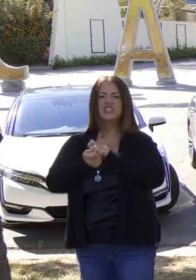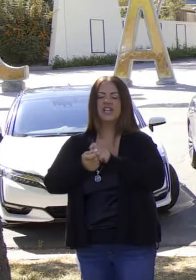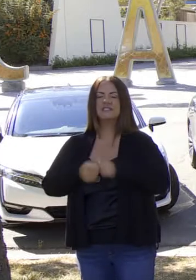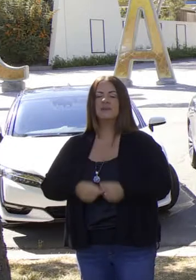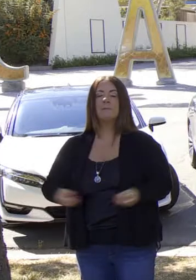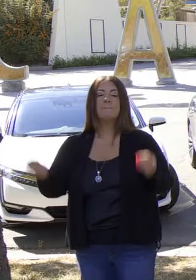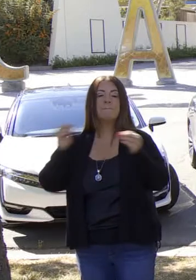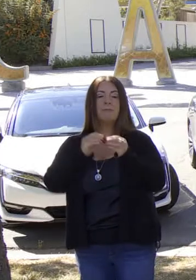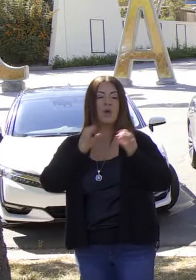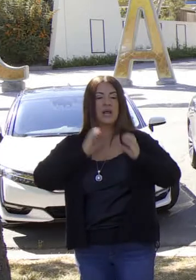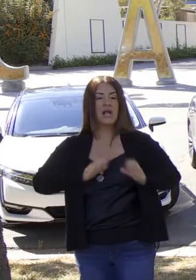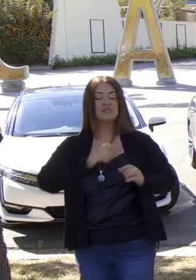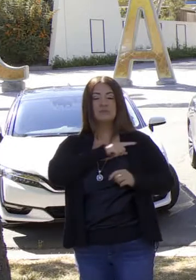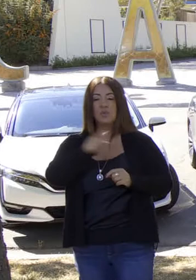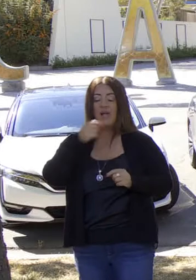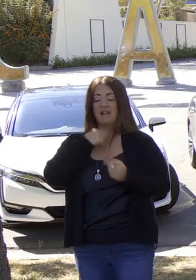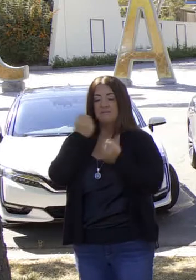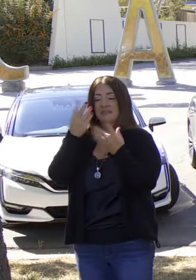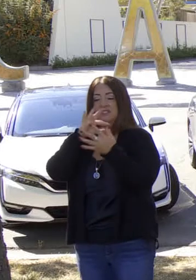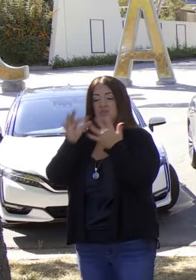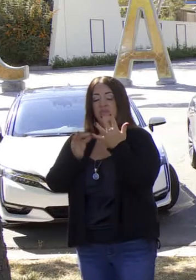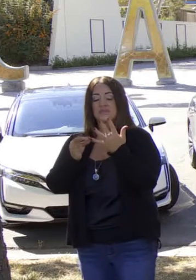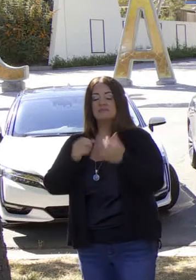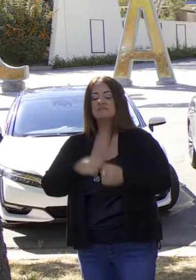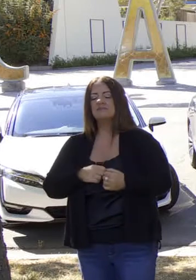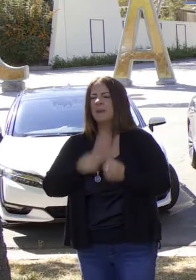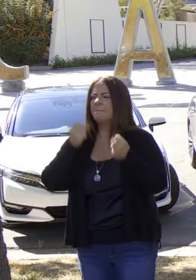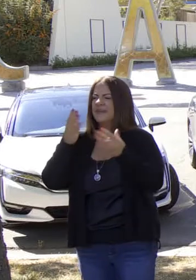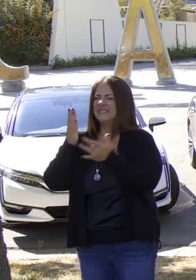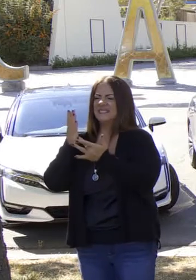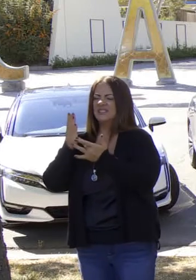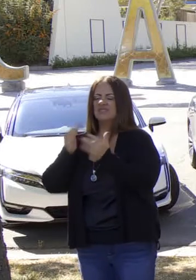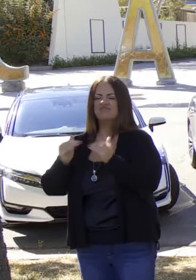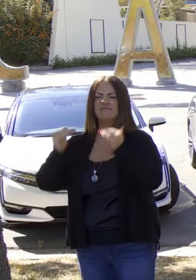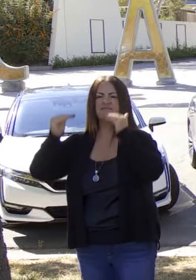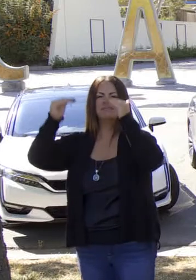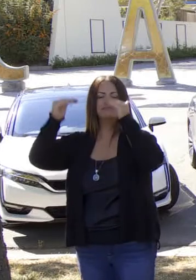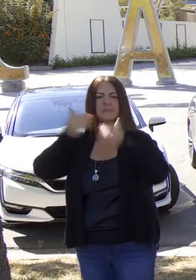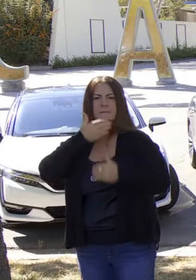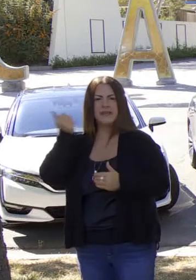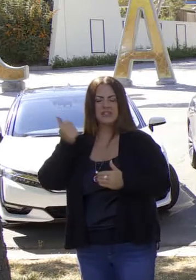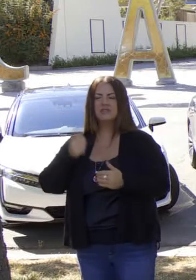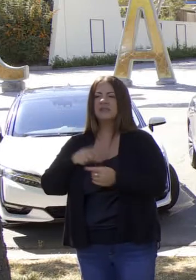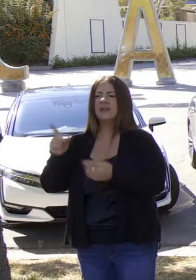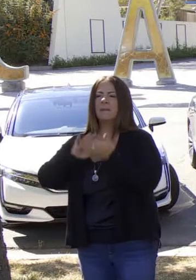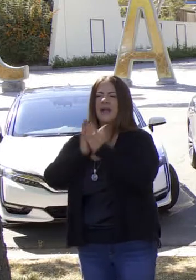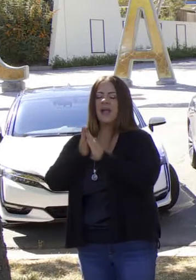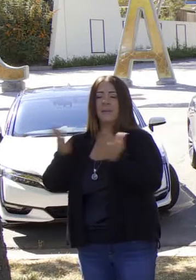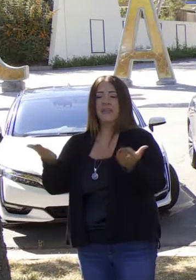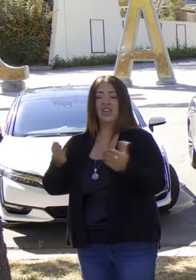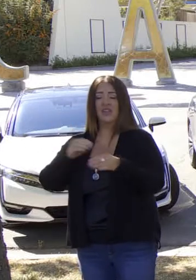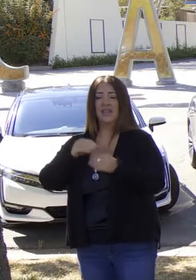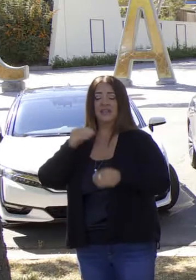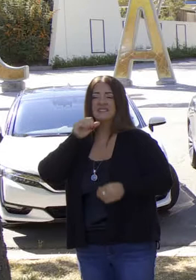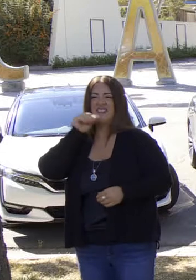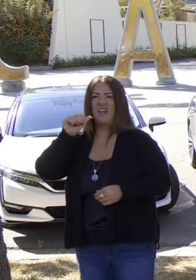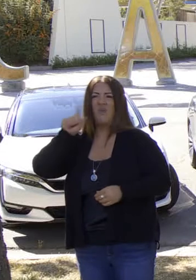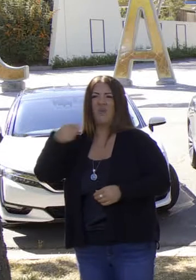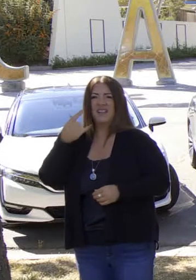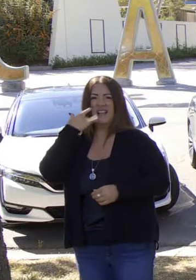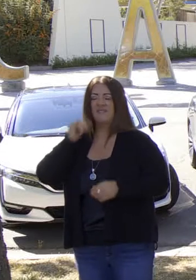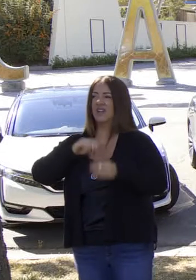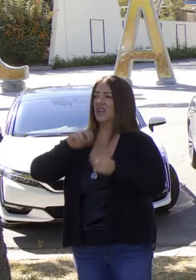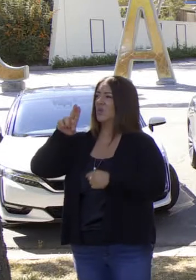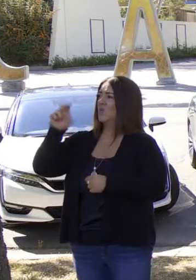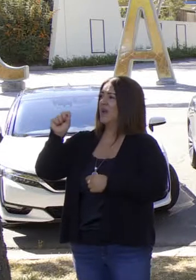que nos lleva a nueva tecnología, innovaciones tecnológicas y les permite estar a la vanguardia de liderazgo, no solo en los Estados